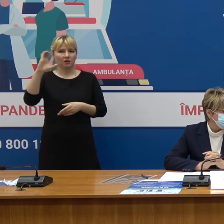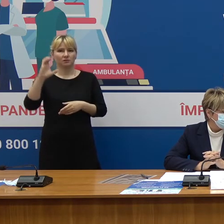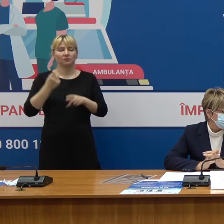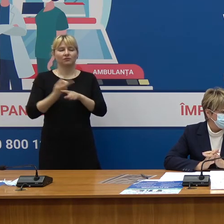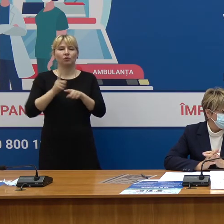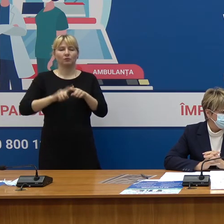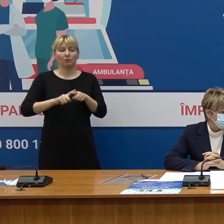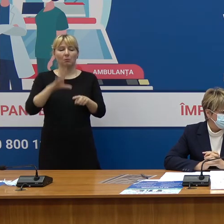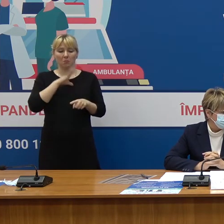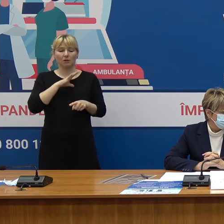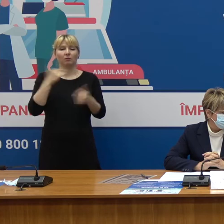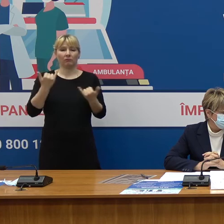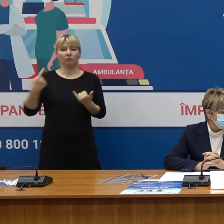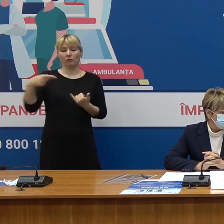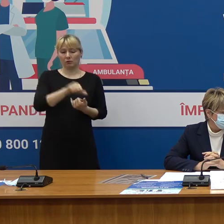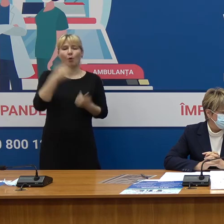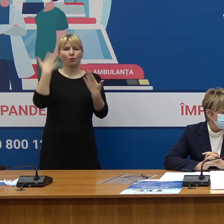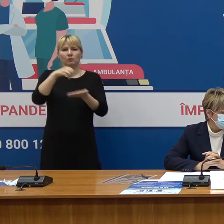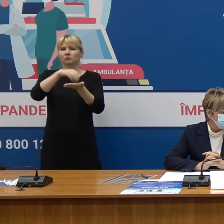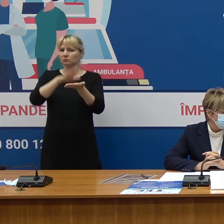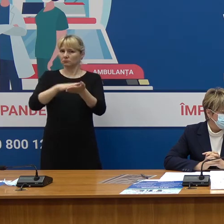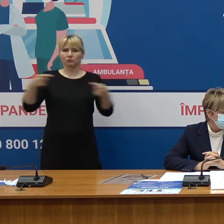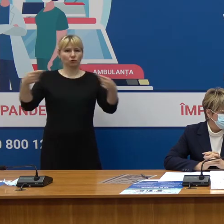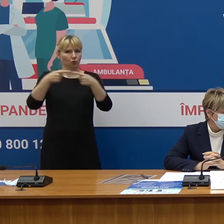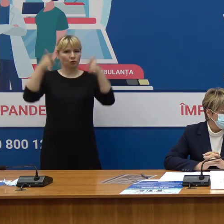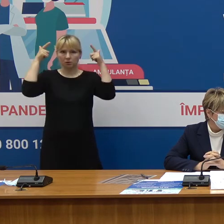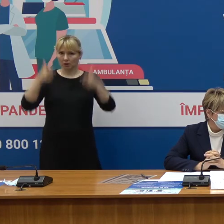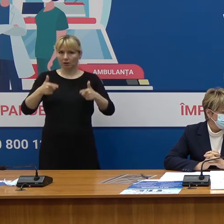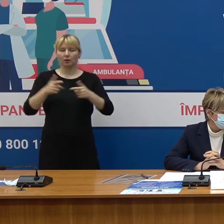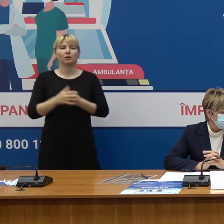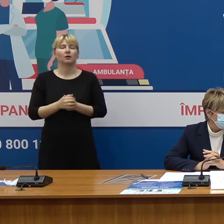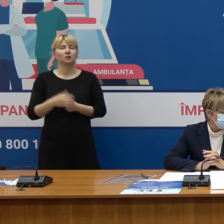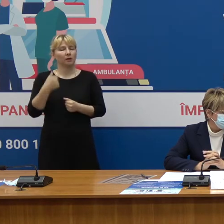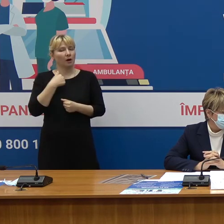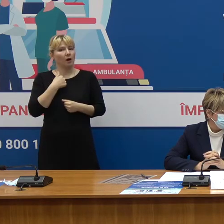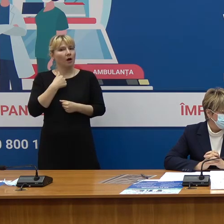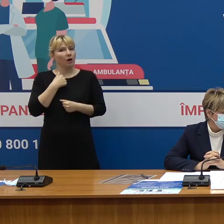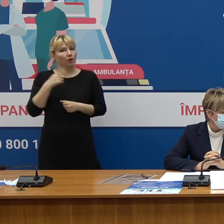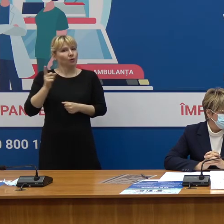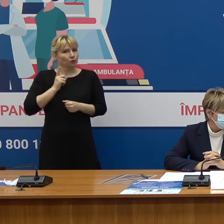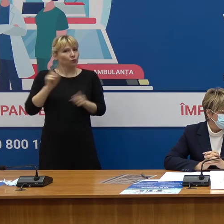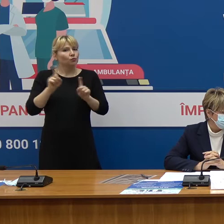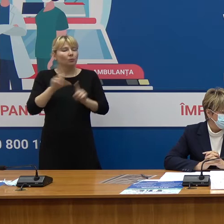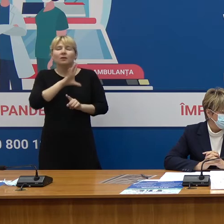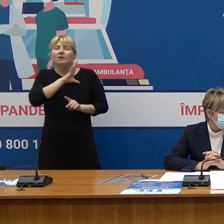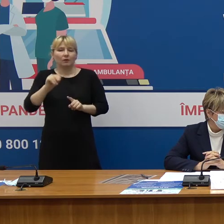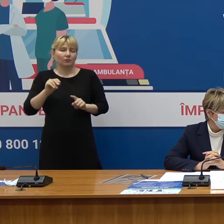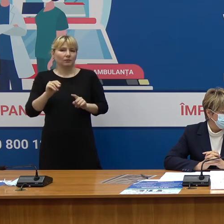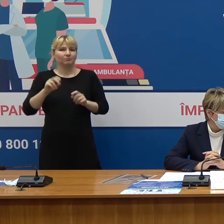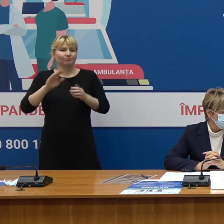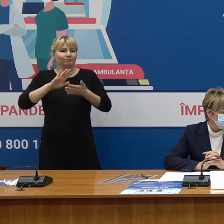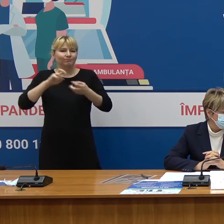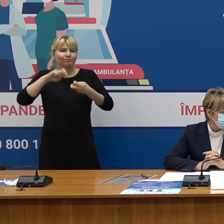lucru săptămâna aceasta deja este confirmare sperăm că să nu fie cu careva deci,